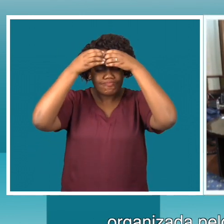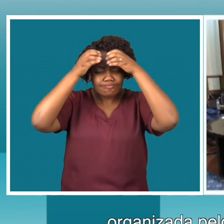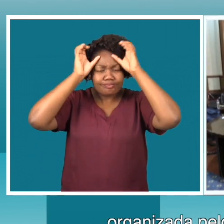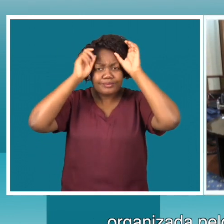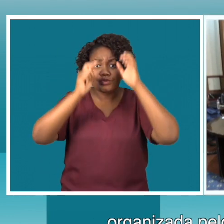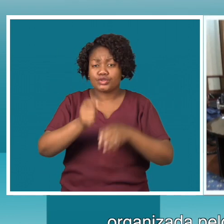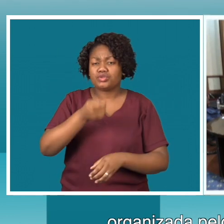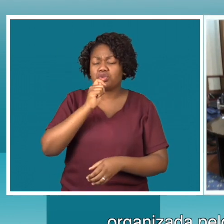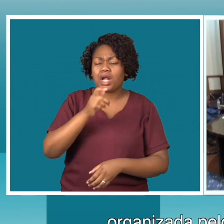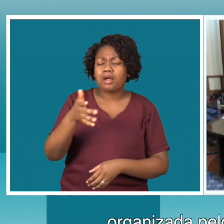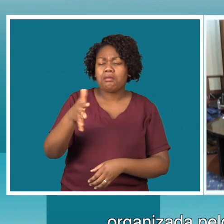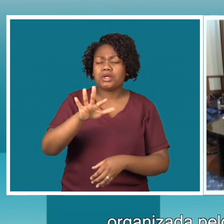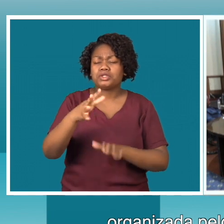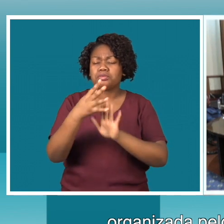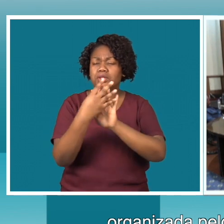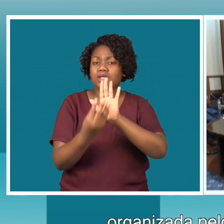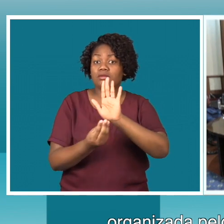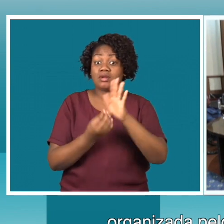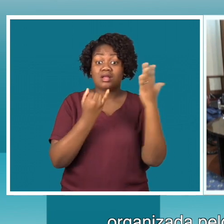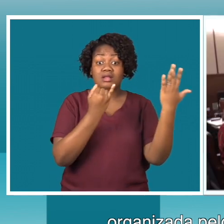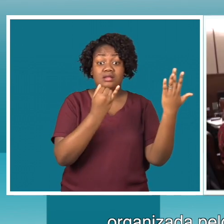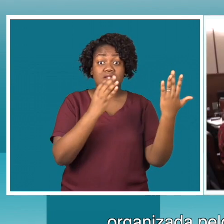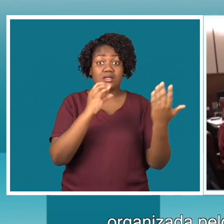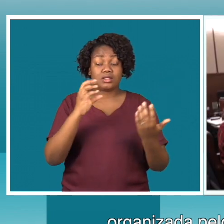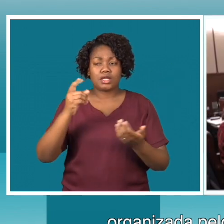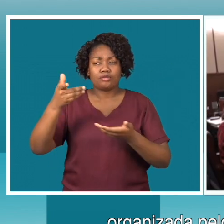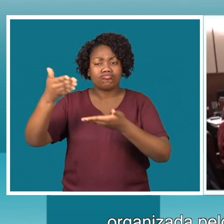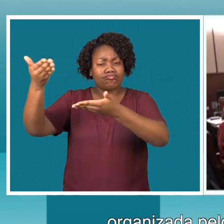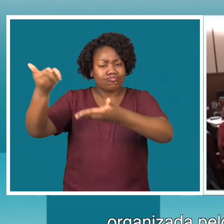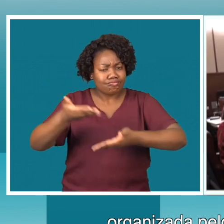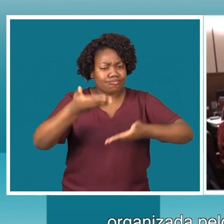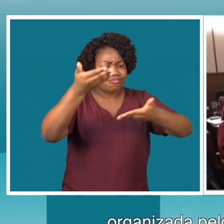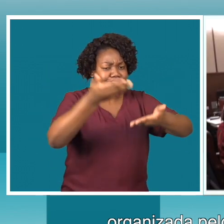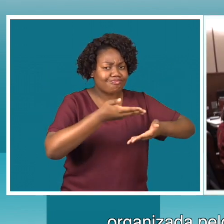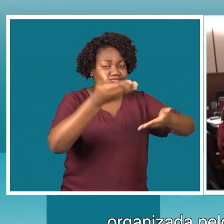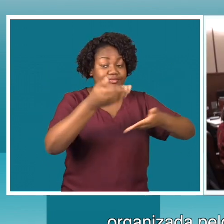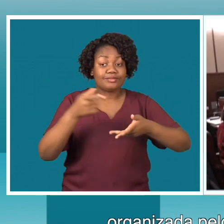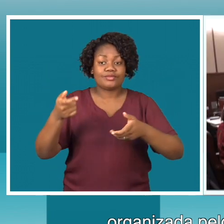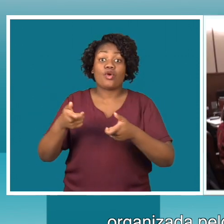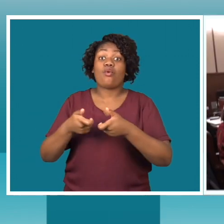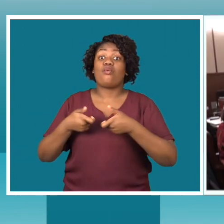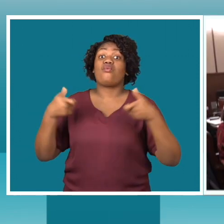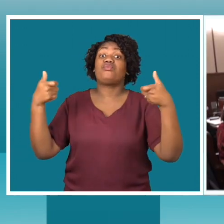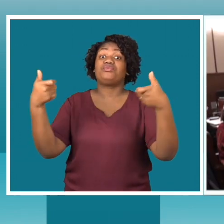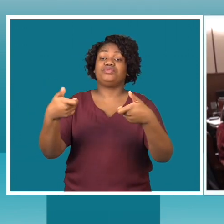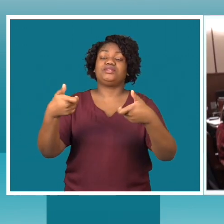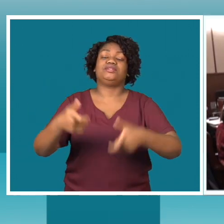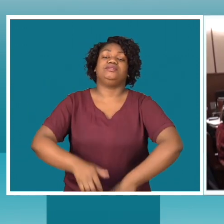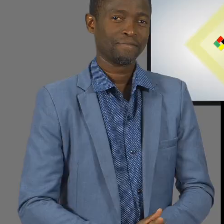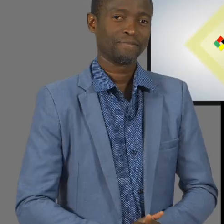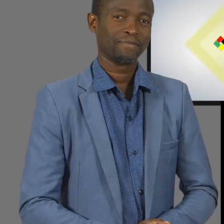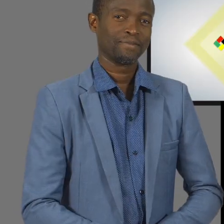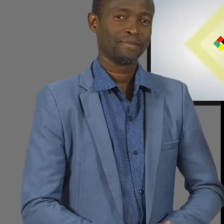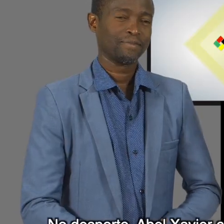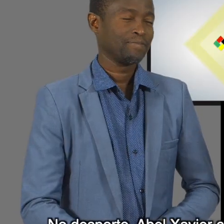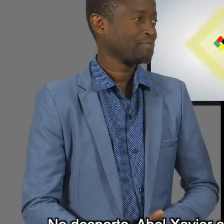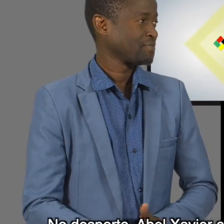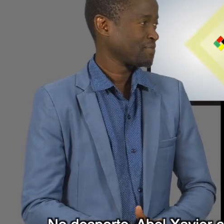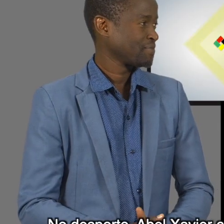organizada pelo governo moçambicano, onde estiveram mais de 600 convidados. No desporto,